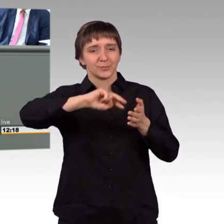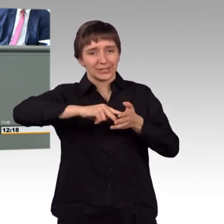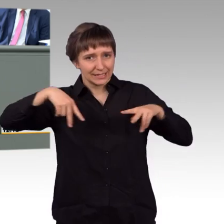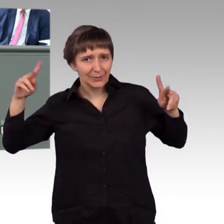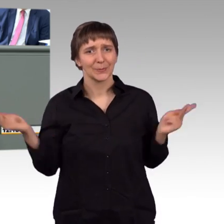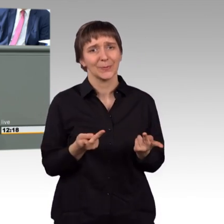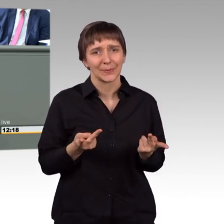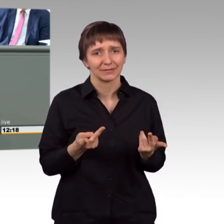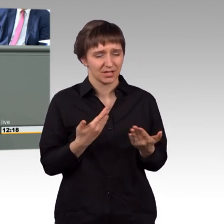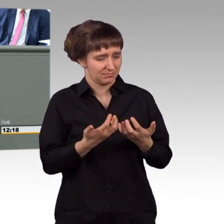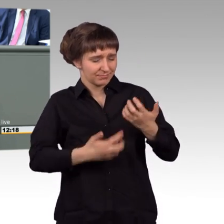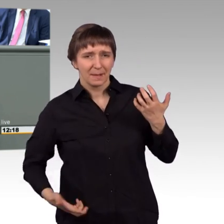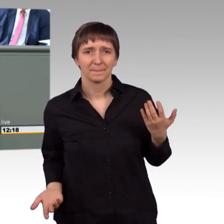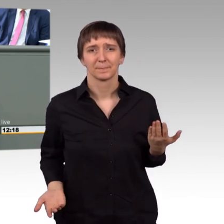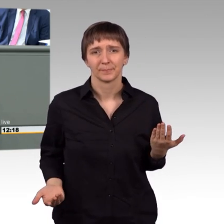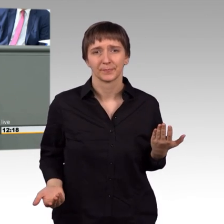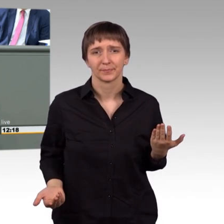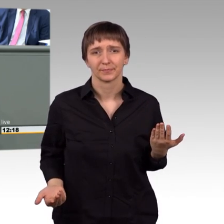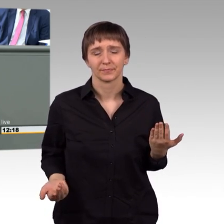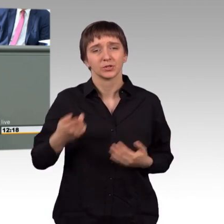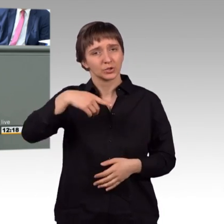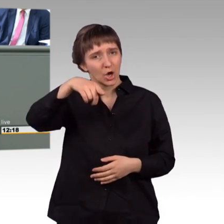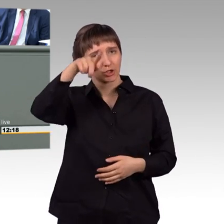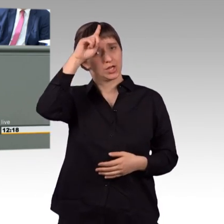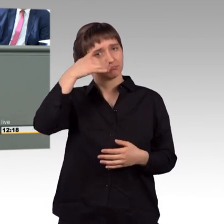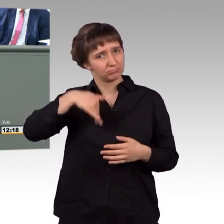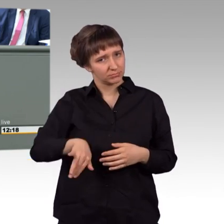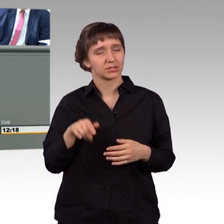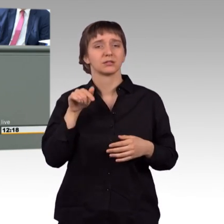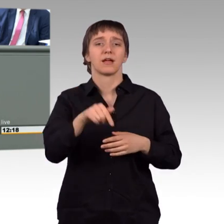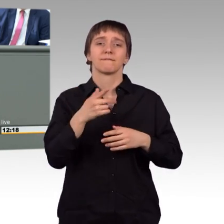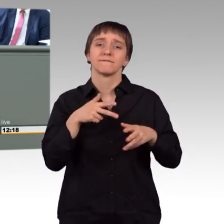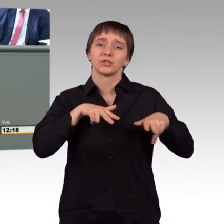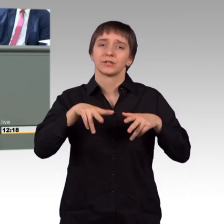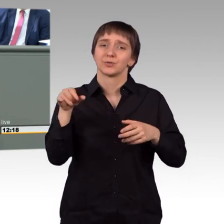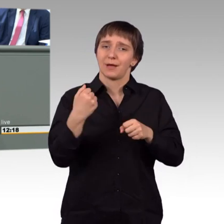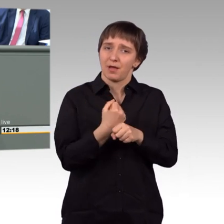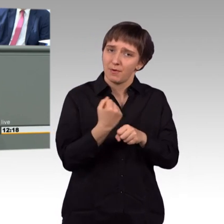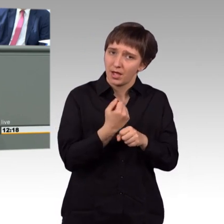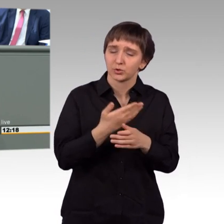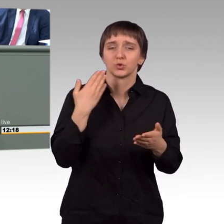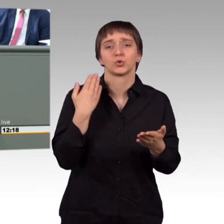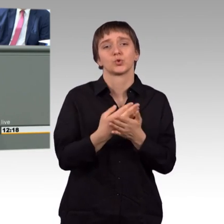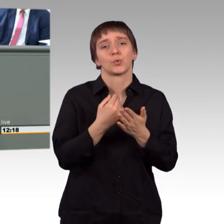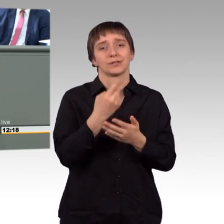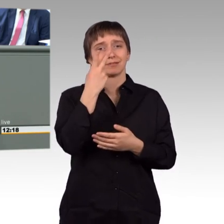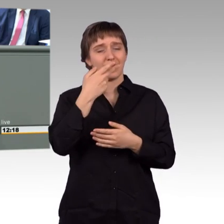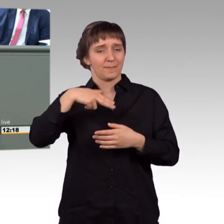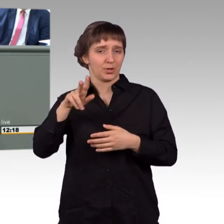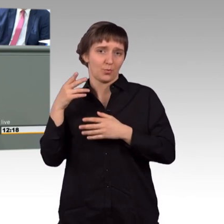Deutschland hat aus Mitteln der wirtschaftlichen Zusammenarbeit bereits 2 Milliarden für Flüchtlinge rund um die Region in Syrien gegeben. da